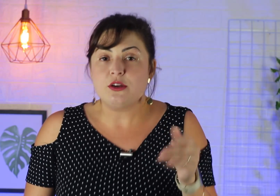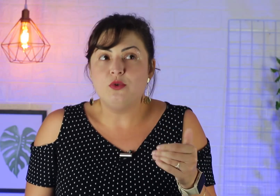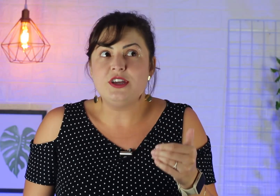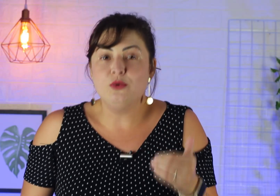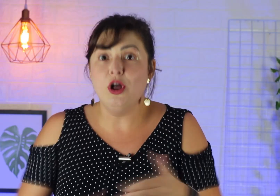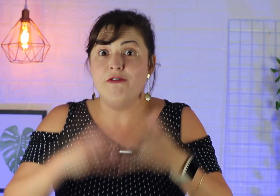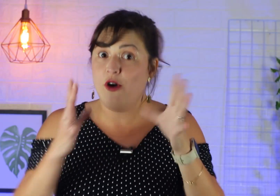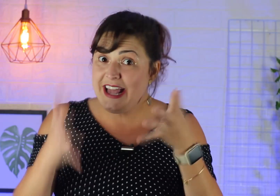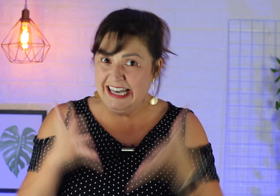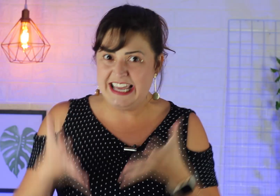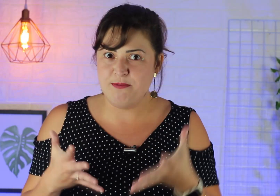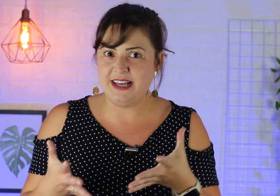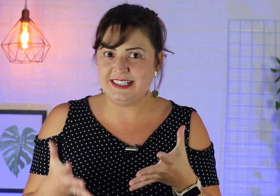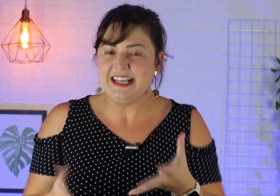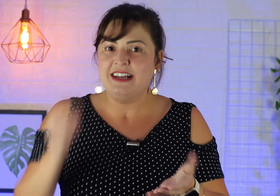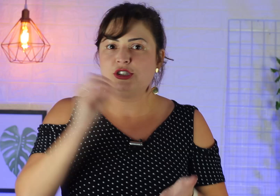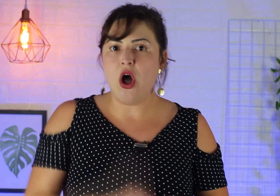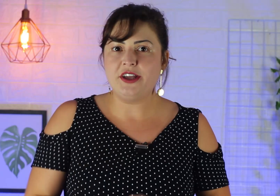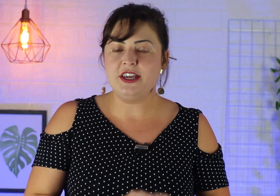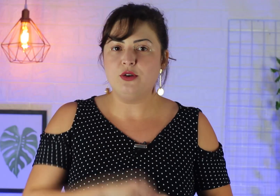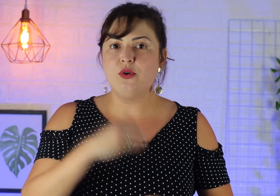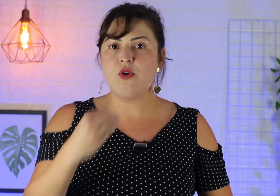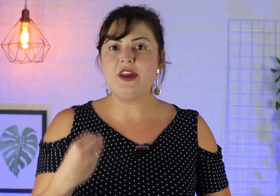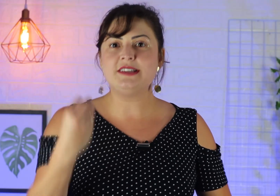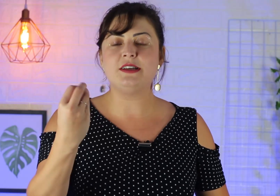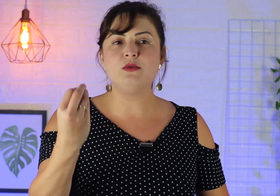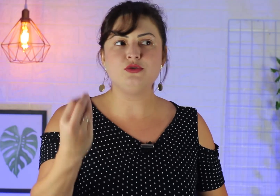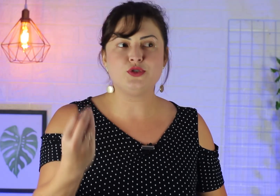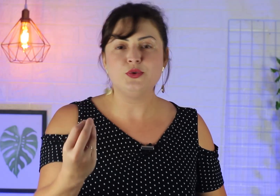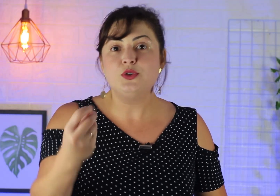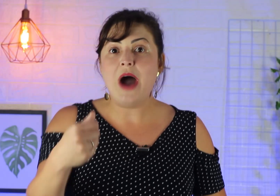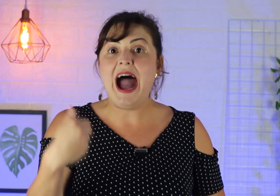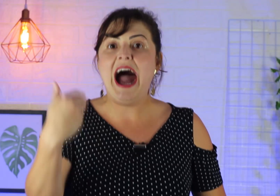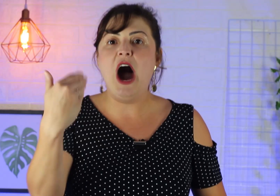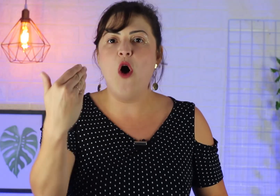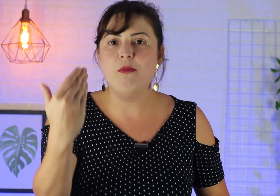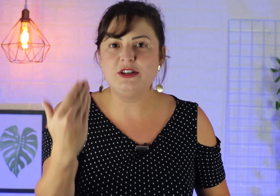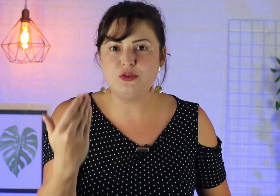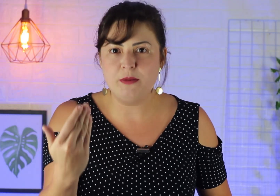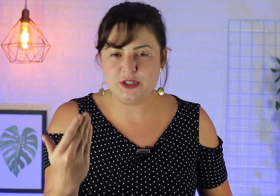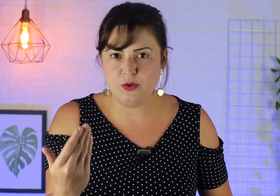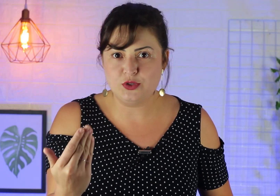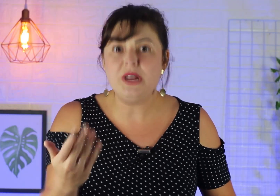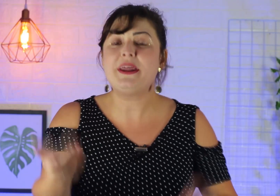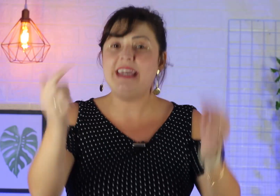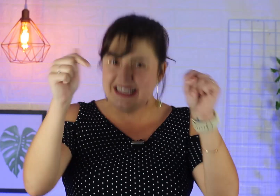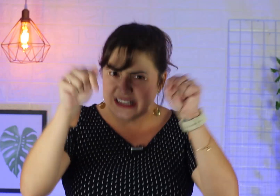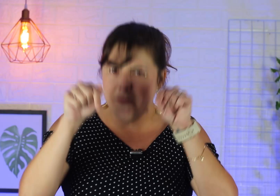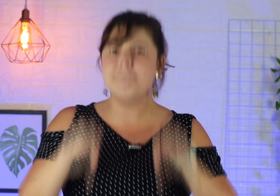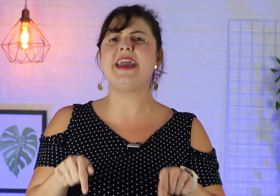com que um louvor em Libras toque o coração de um surdo, a alma de uma pessoa surda, para que eles também